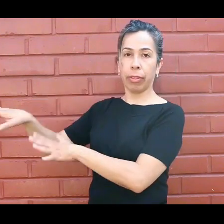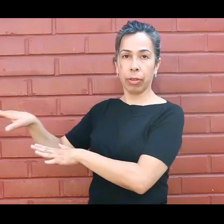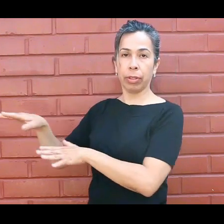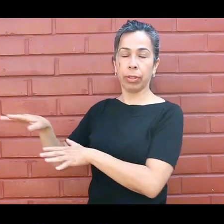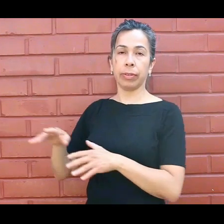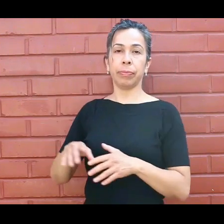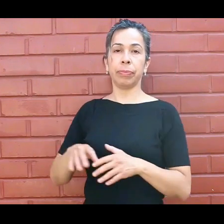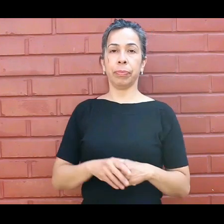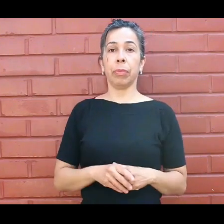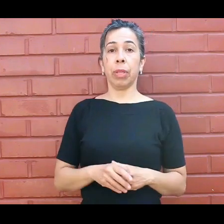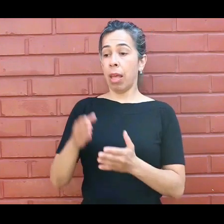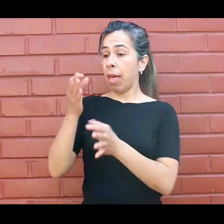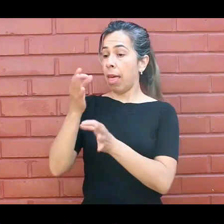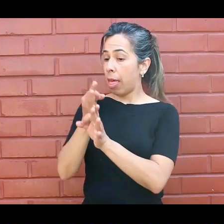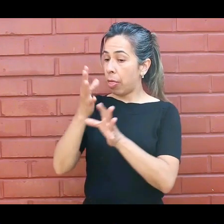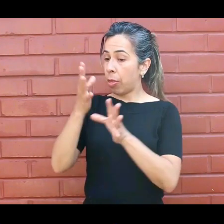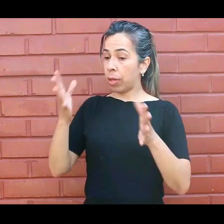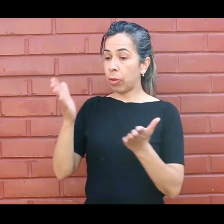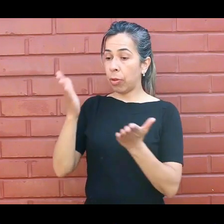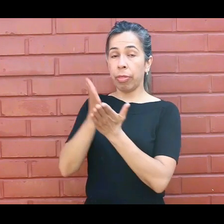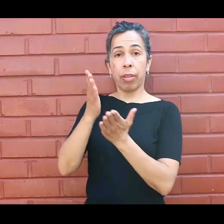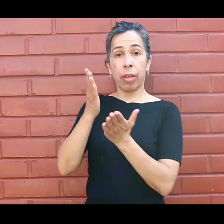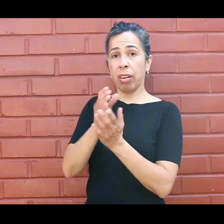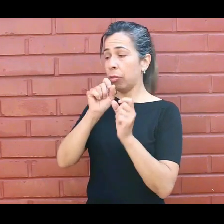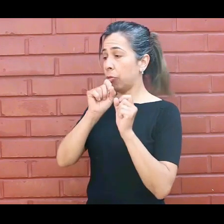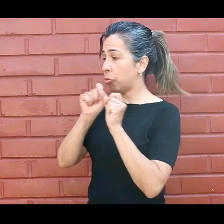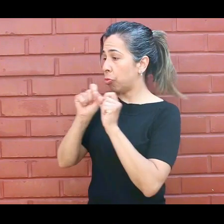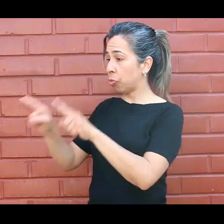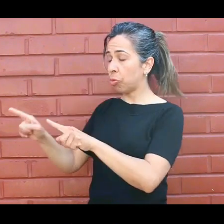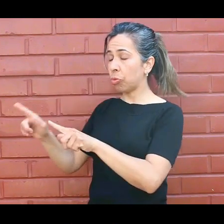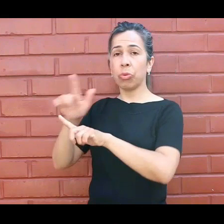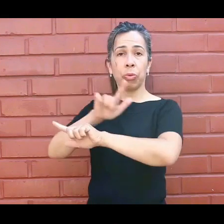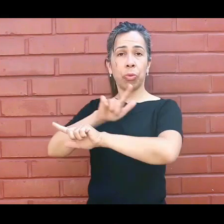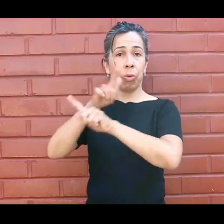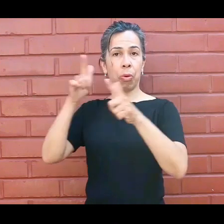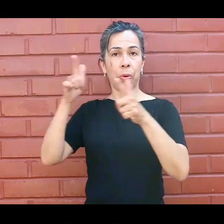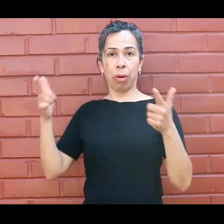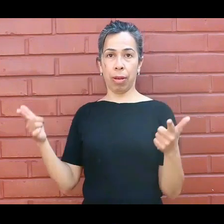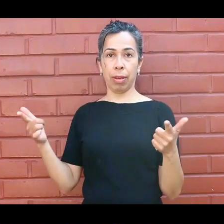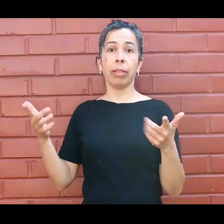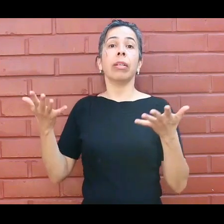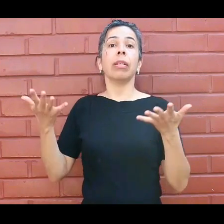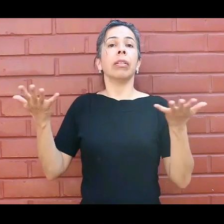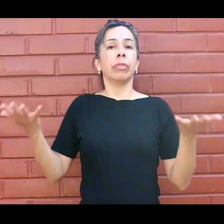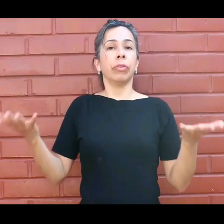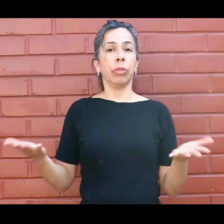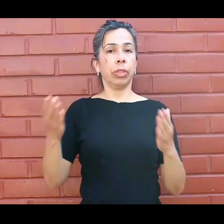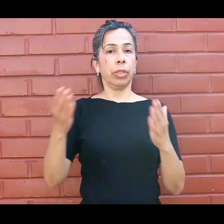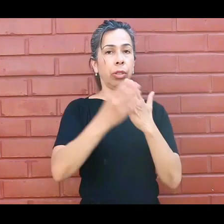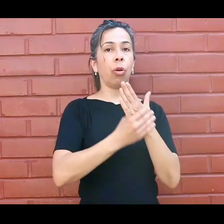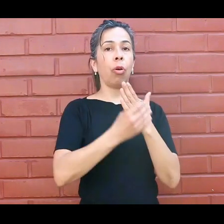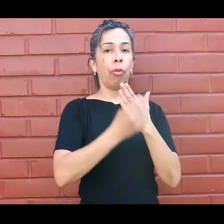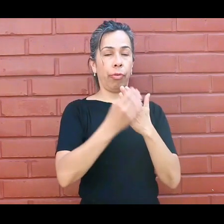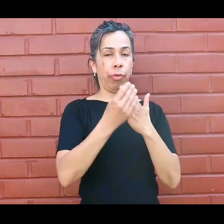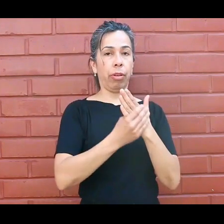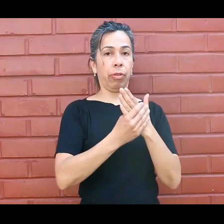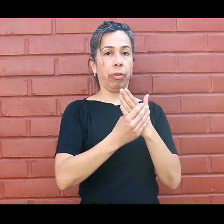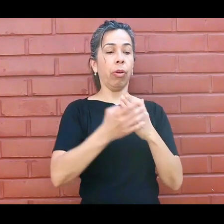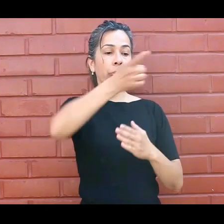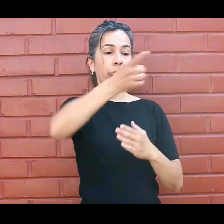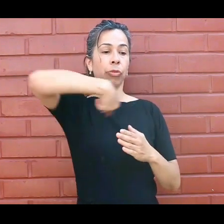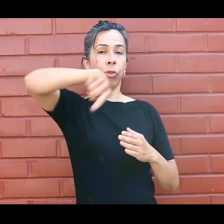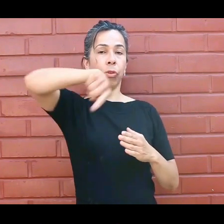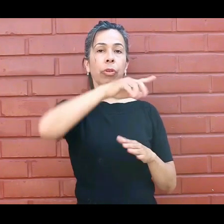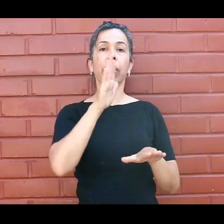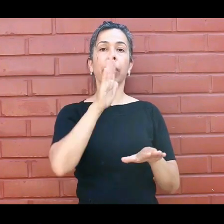en esta lógica de funcionamiento, el degranamiento, lo que se llama el abandono escolar, que no es otra